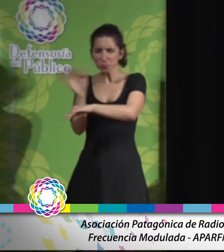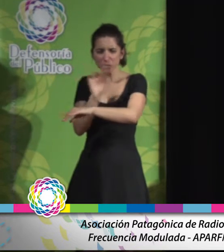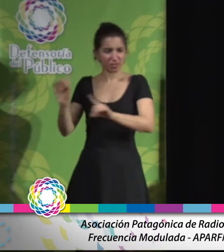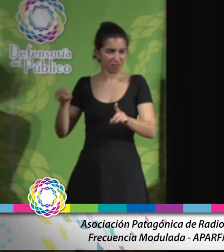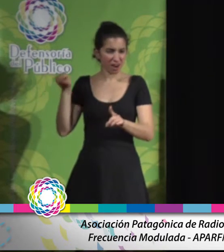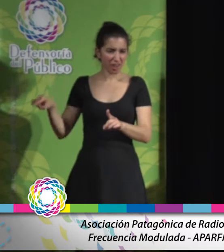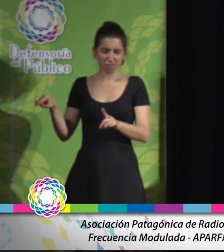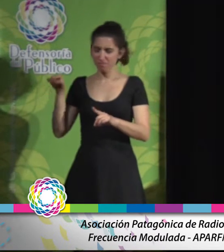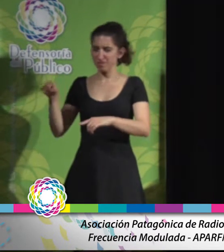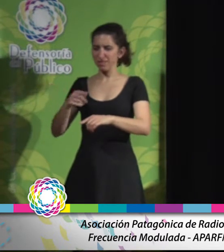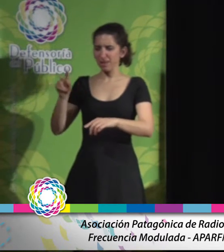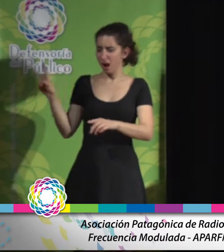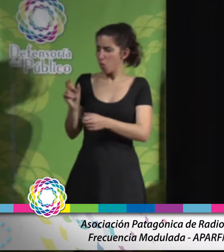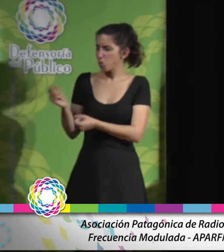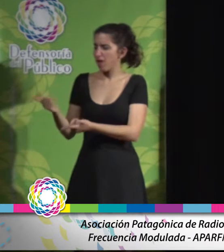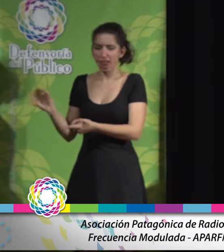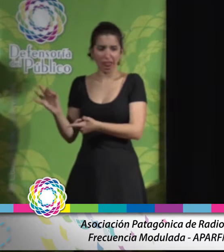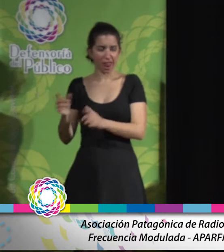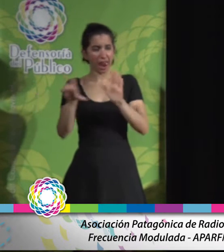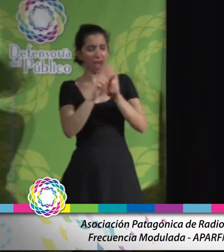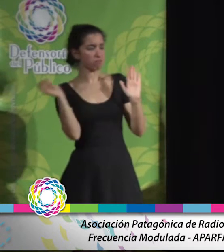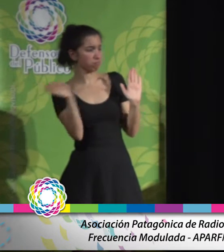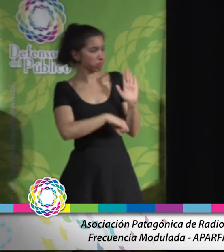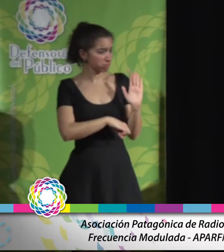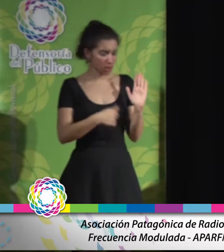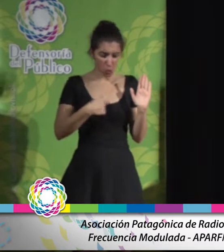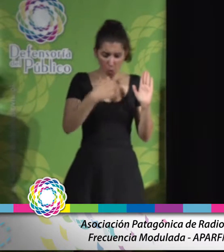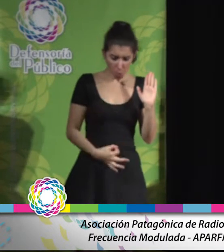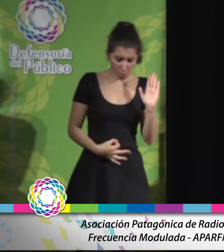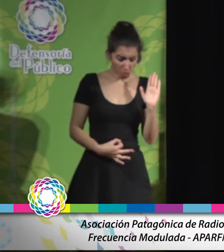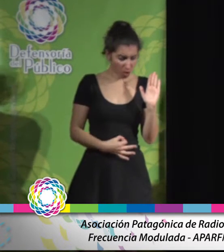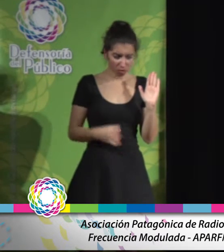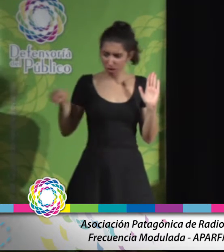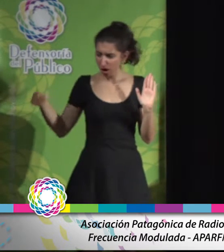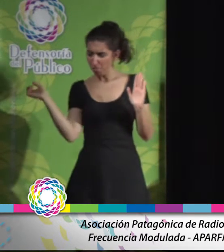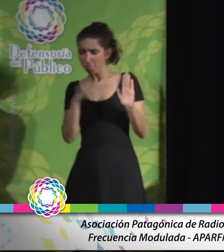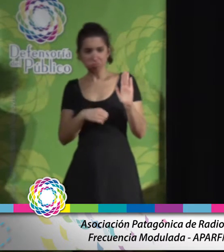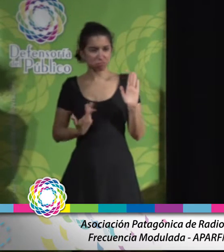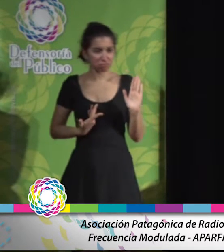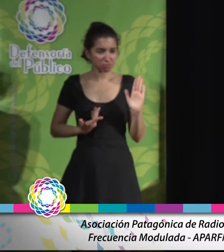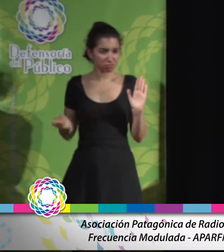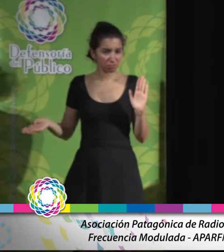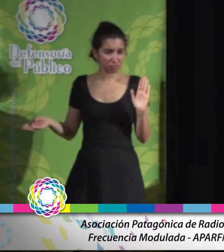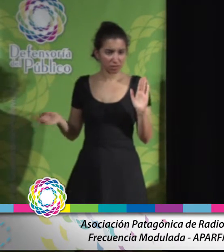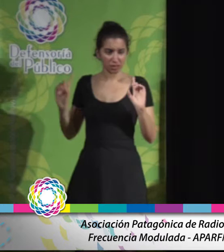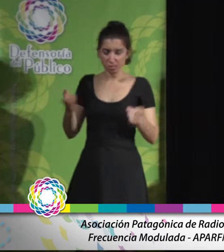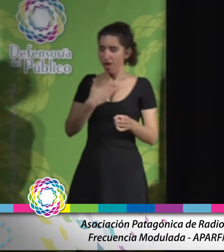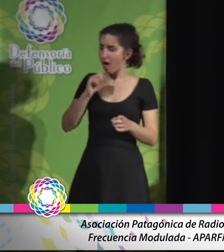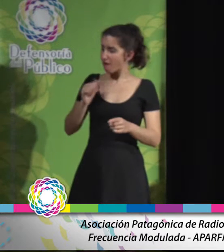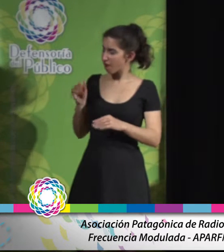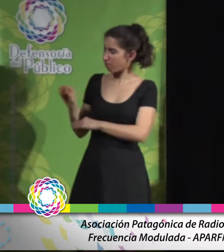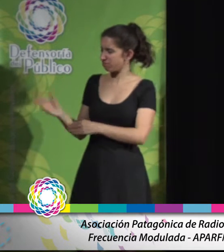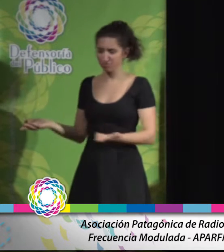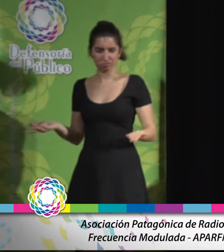concurso, sino que hacen caso omiso a la ley, o peor aún, en algunos casos son avalados por las delegaciones de la AFSCA.